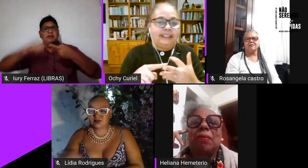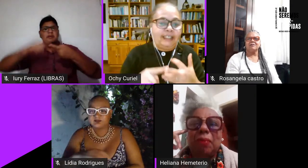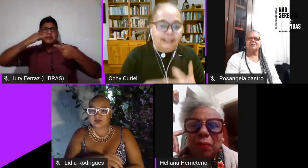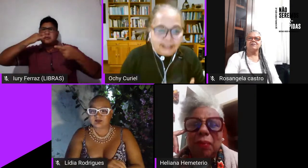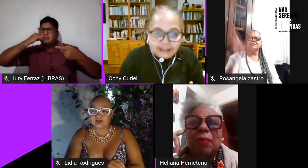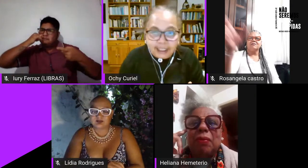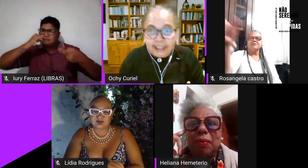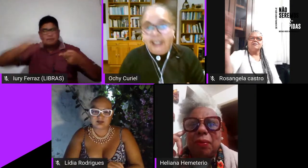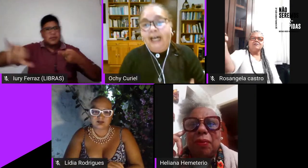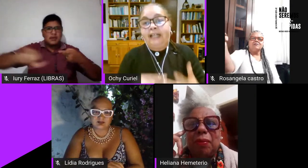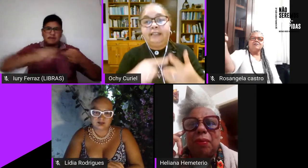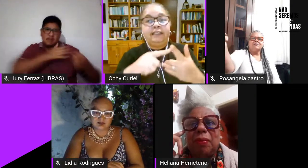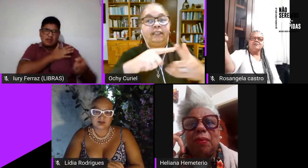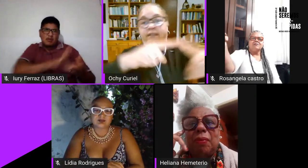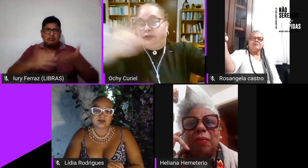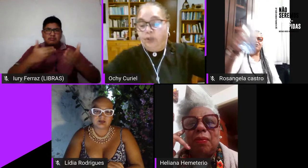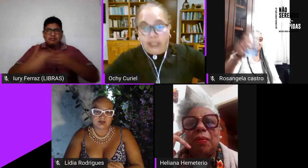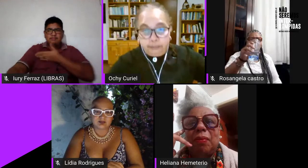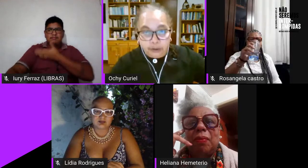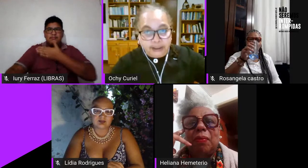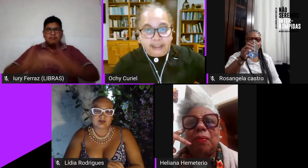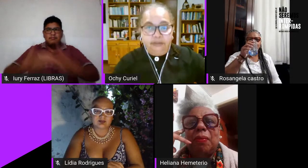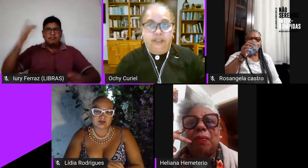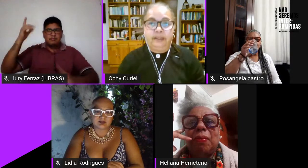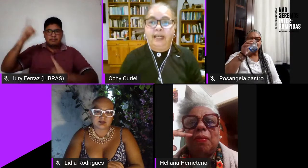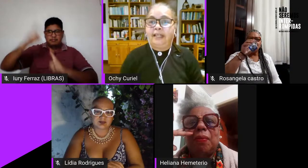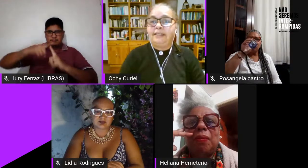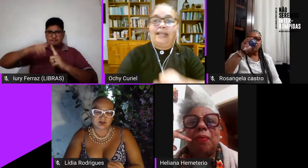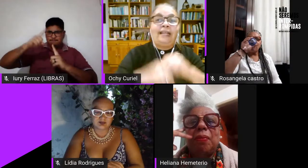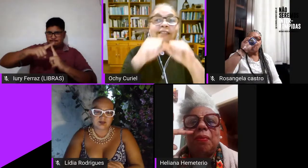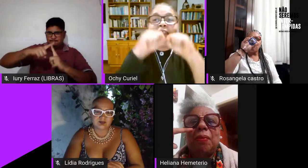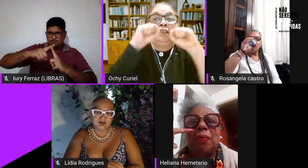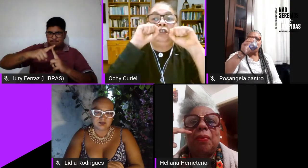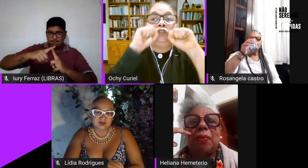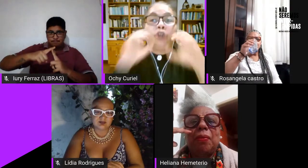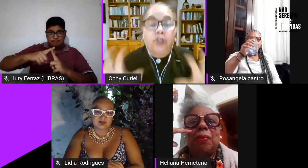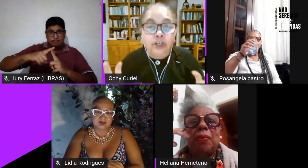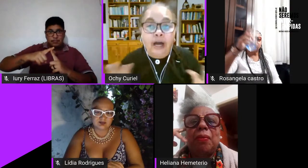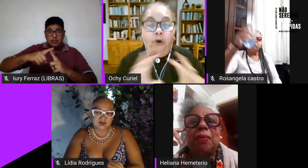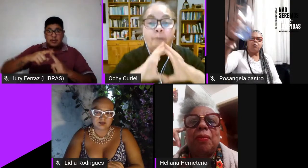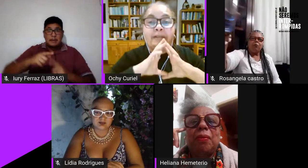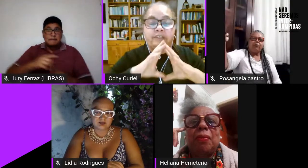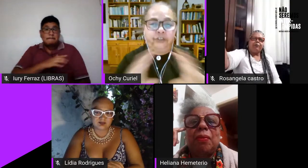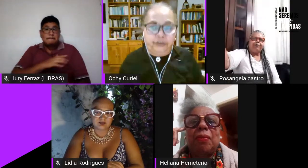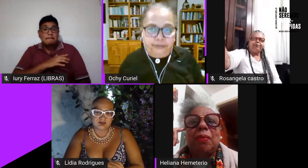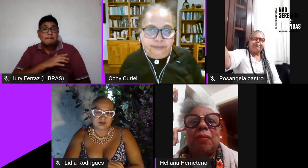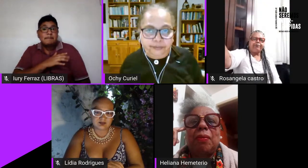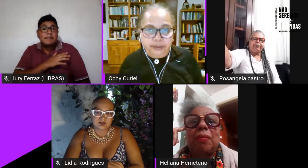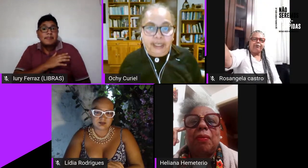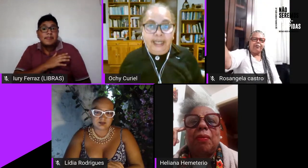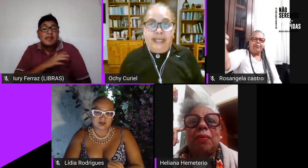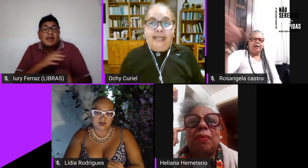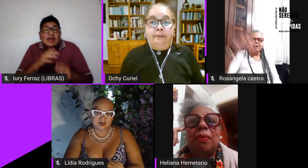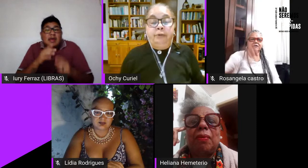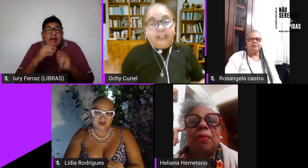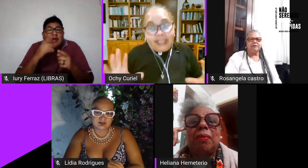anticlasista anti todas as políticas não liberais anti toda opressão